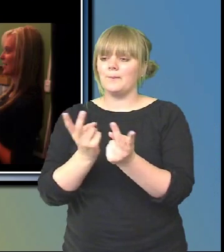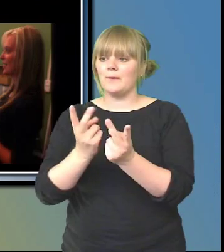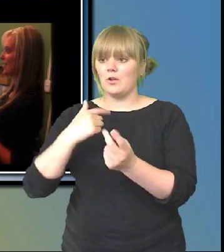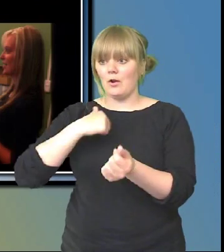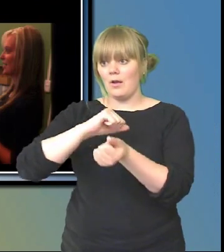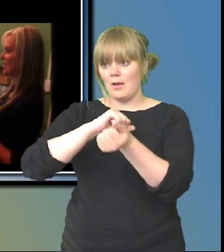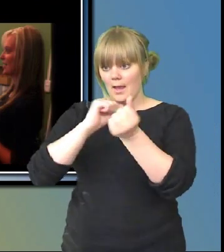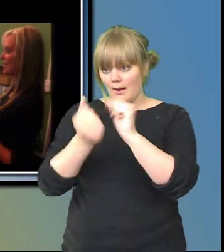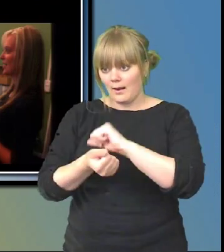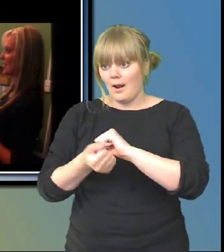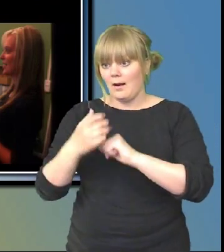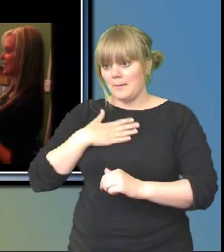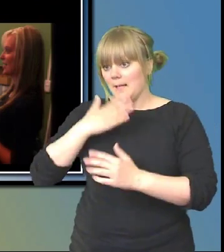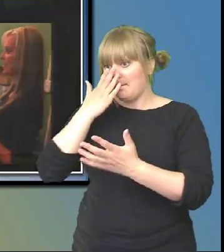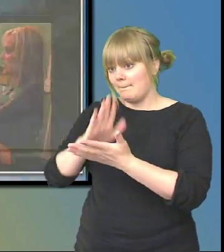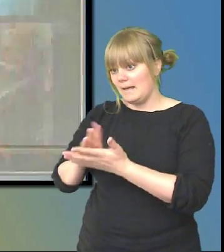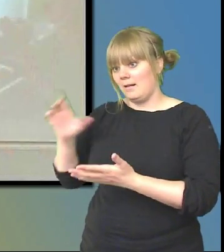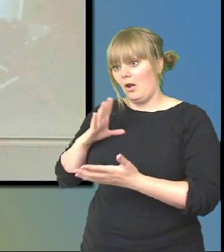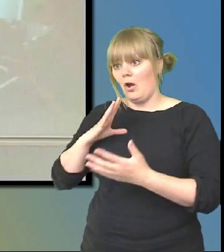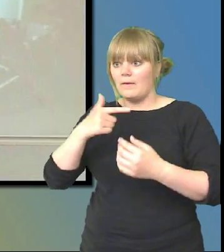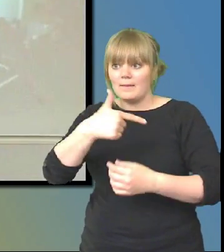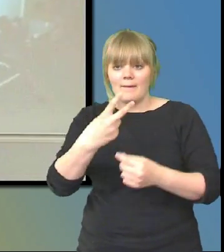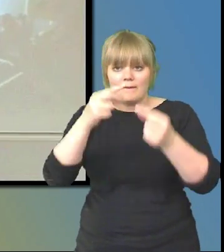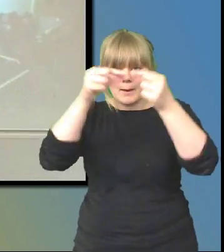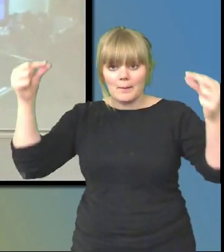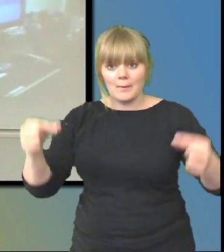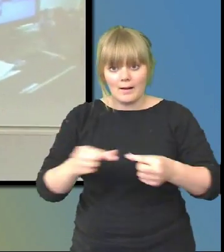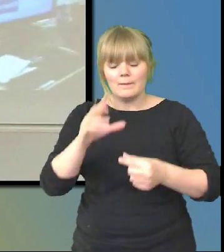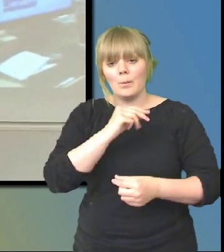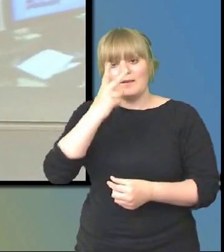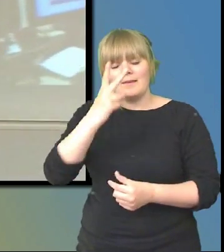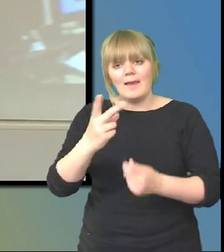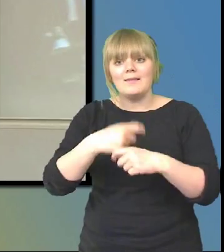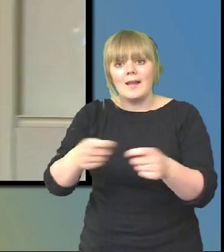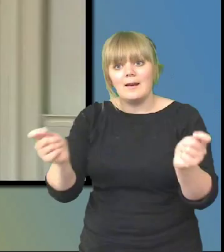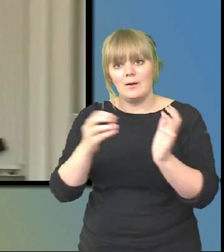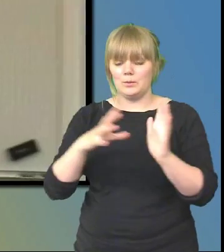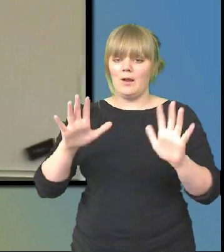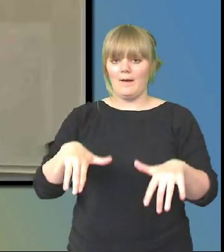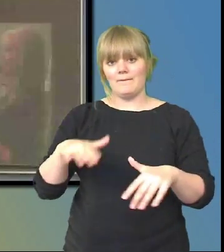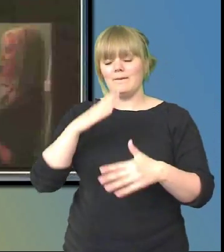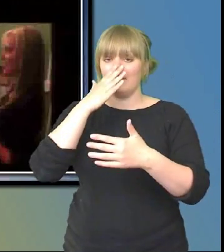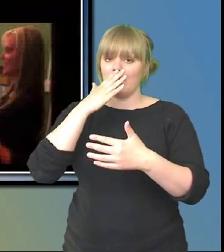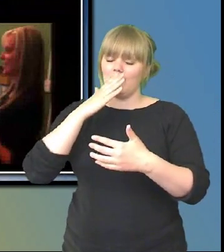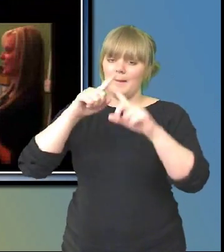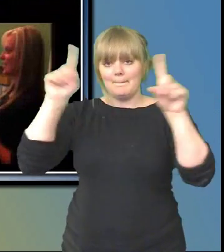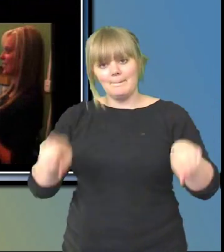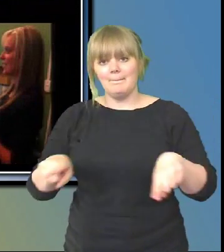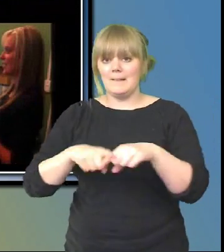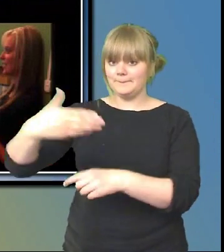Här uppe på en stor platt tv så ser hon sändningen. den är då placerad lite upp till höger så att hon ska teckna åt rätt håll och hålla blicken rätt så det ska